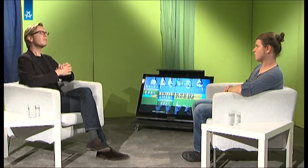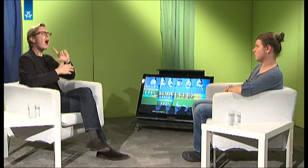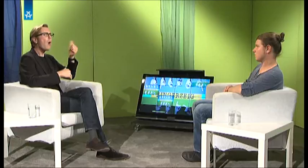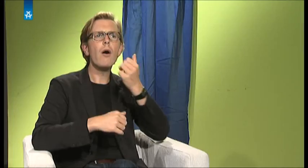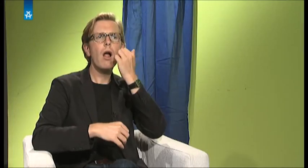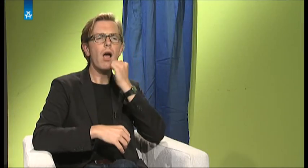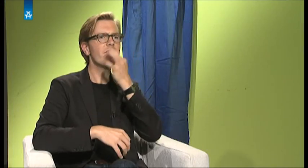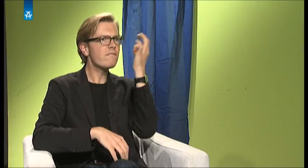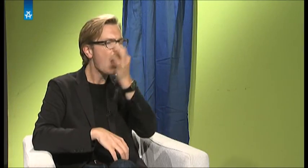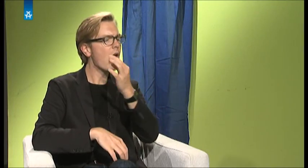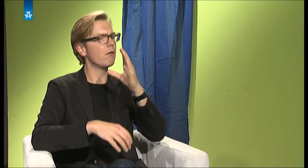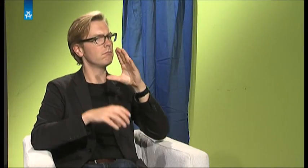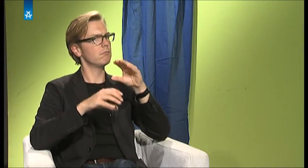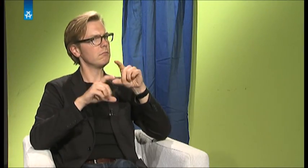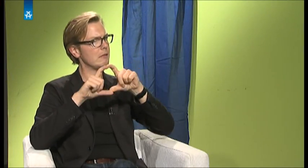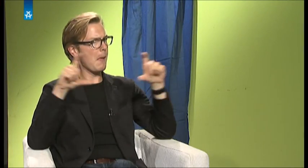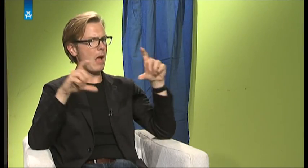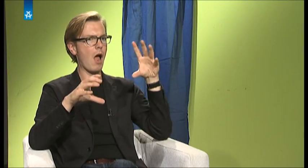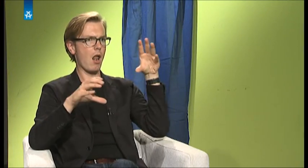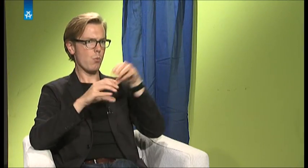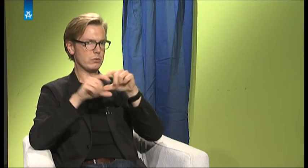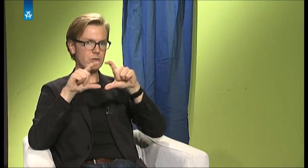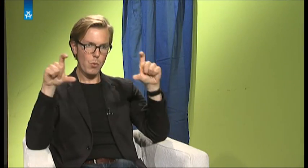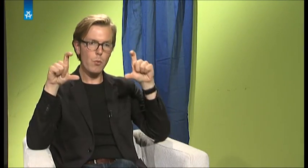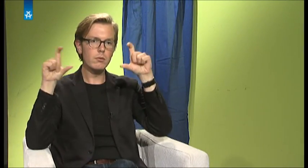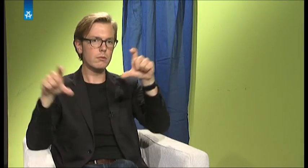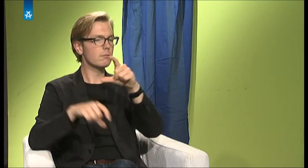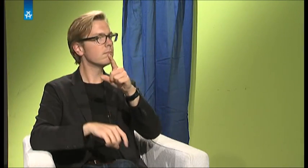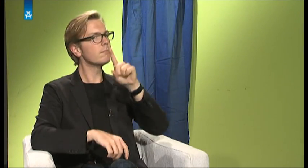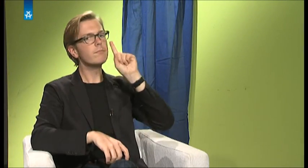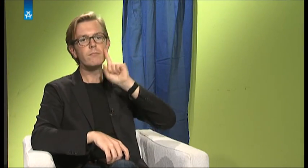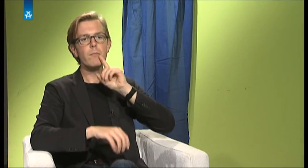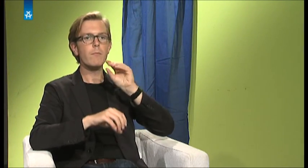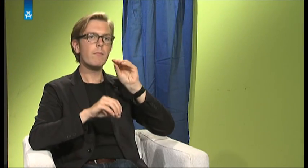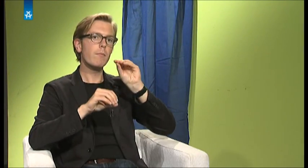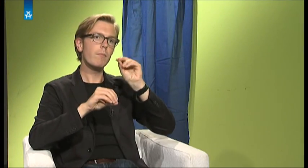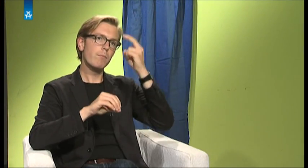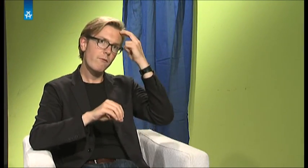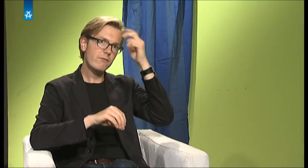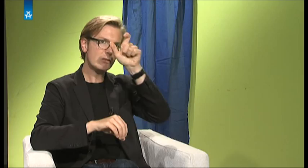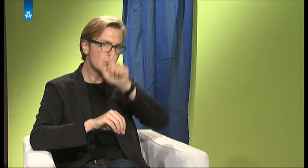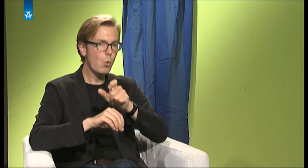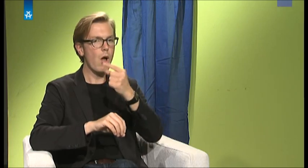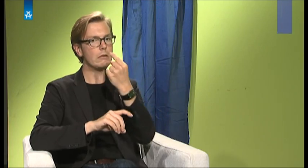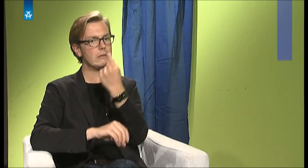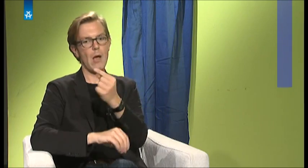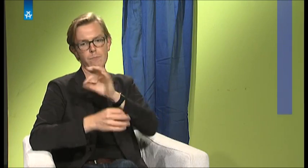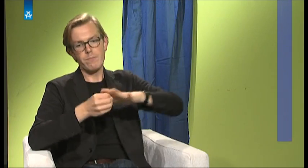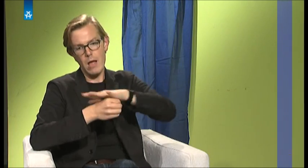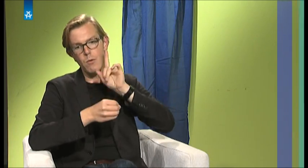das Thema Inklusion ging, hatte der eine Professor, in dem Bereich Gehörlosenpädagogik zuständig war, nur gesagt, er kann